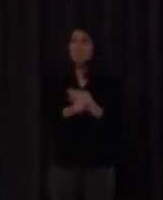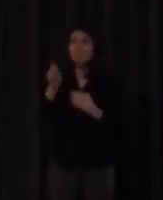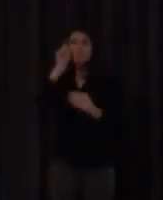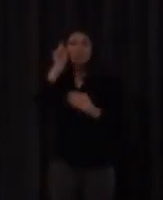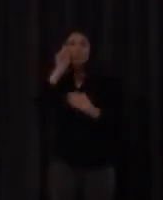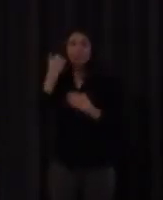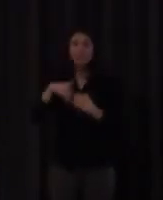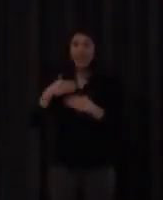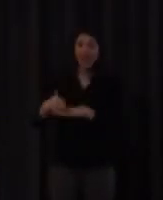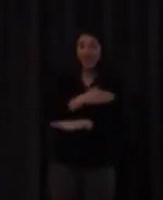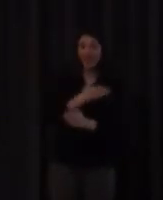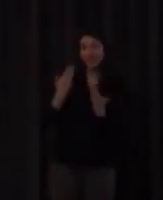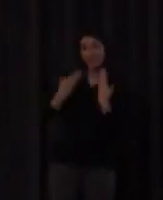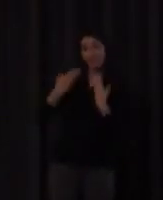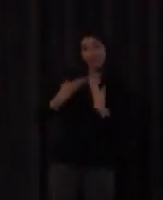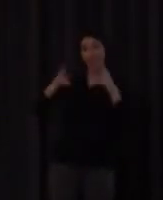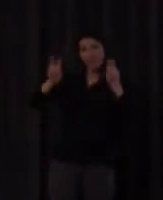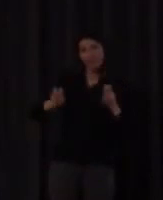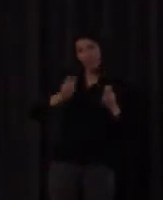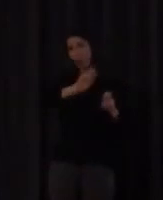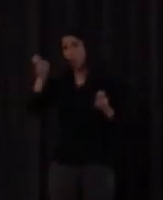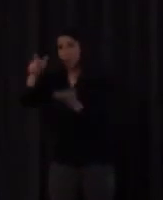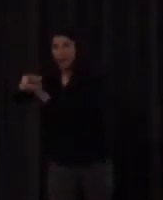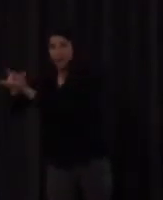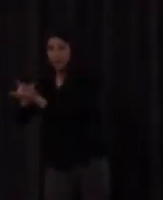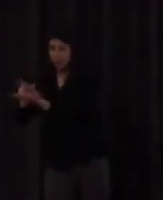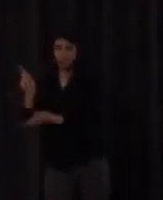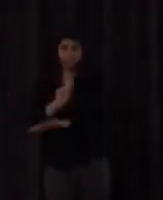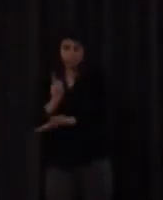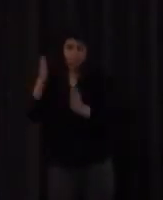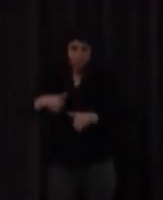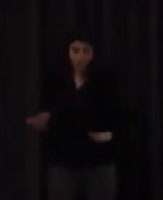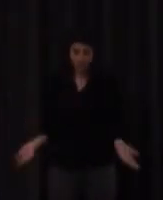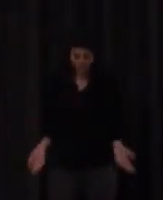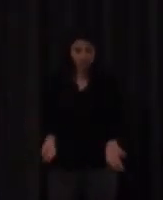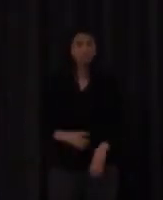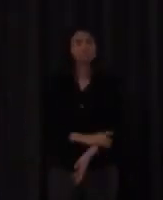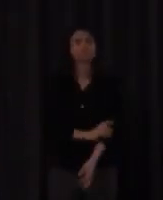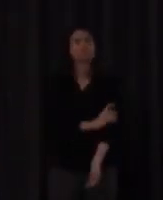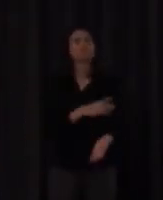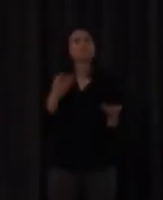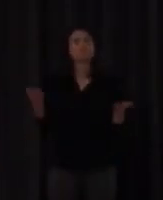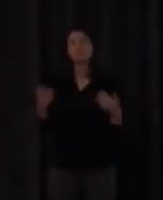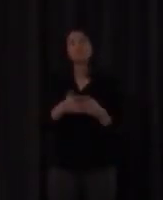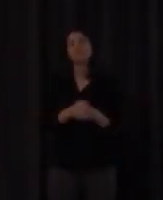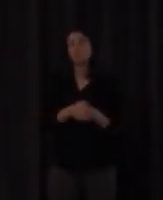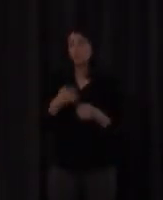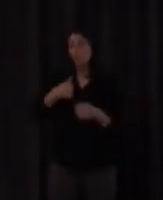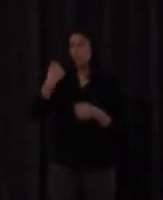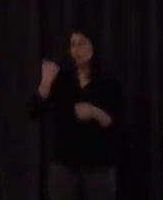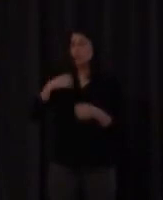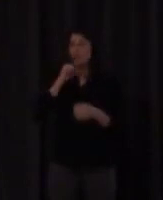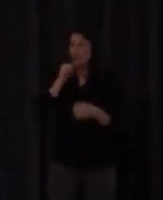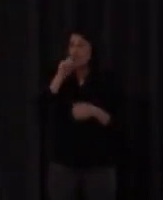miren lo que voy a decir de segundas lenguas si de algo me ha servido también los casi diez años